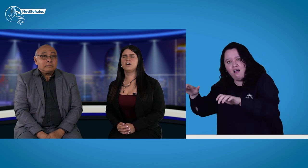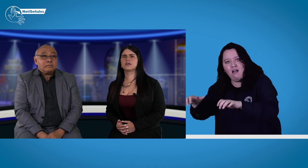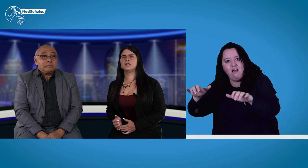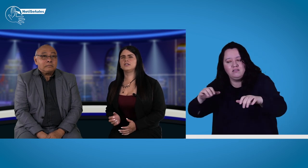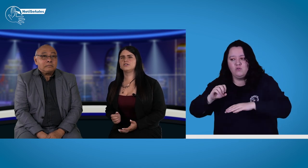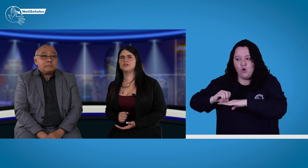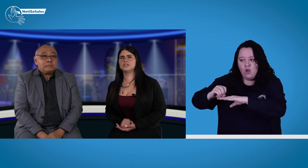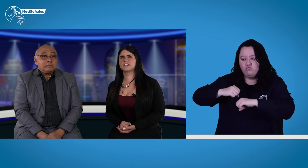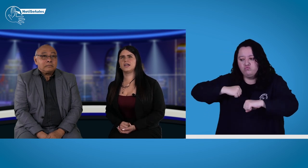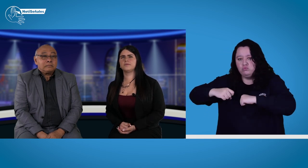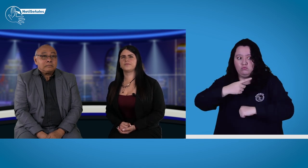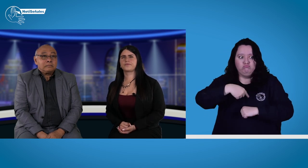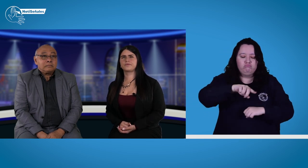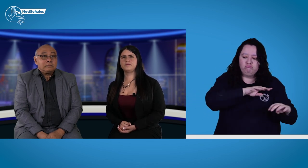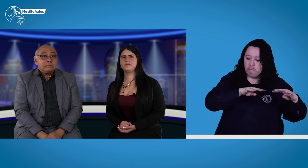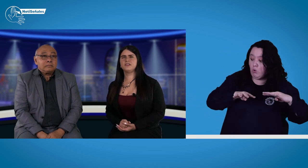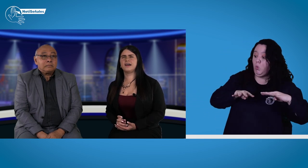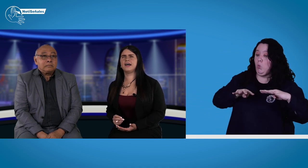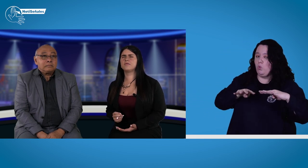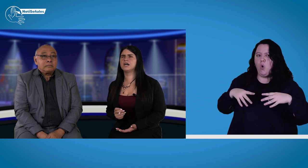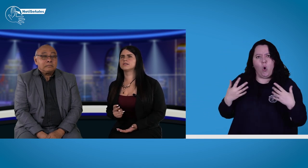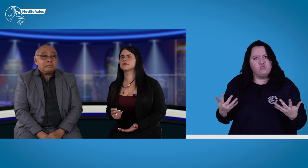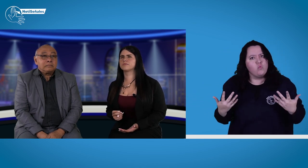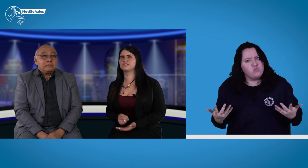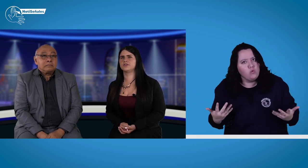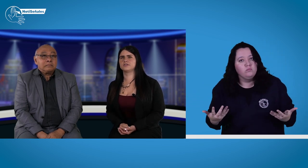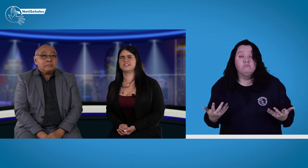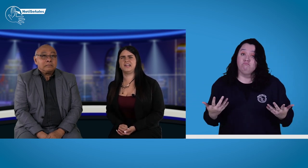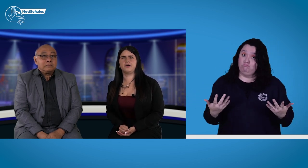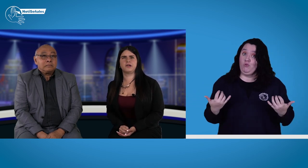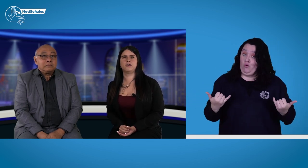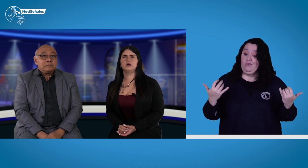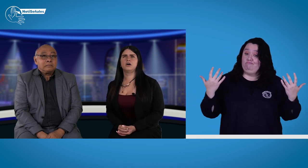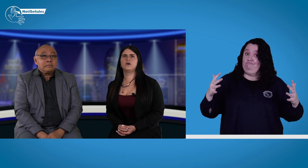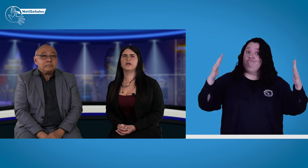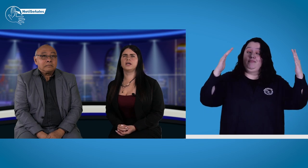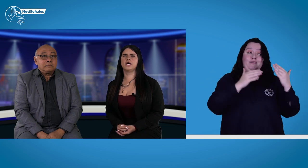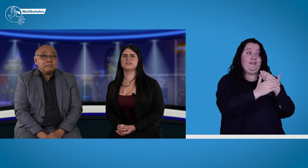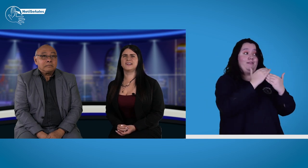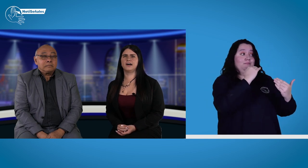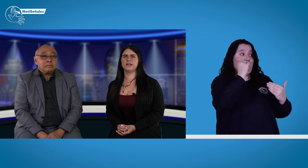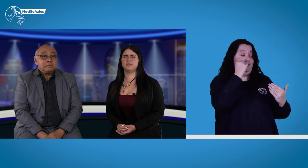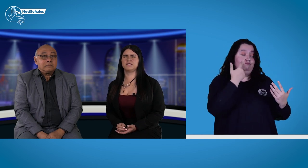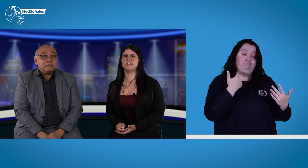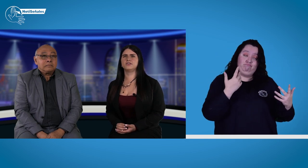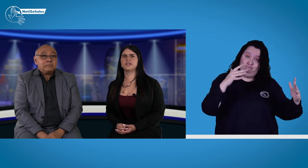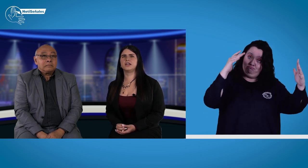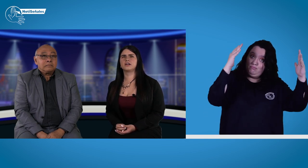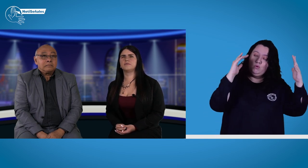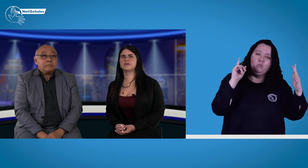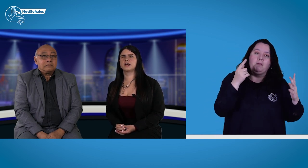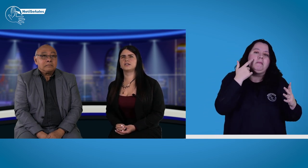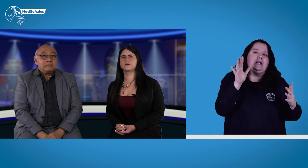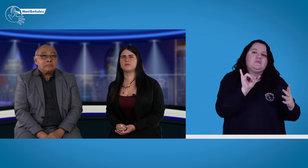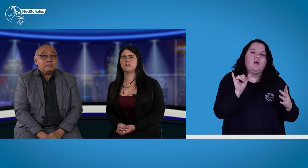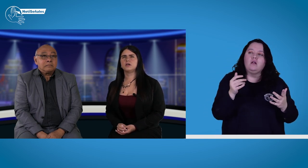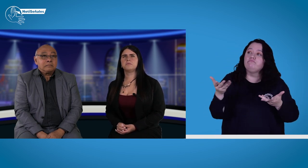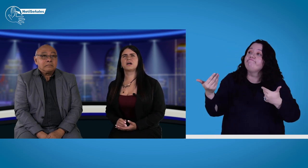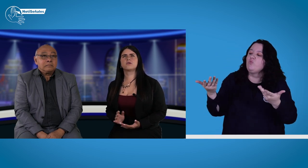organizaciones que, además, pues yo celebro hoy esta invitación de gente porque es como, mira,